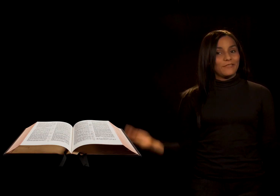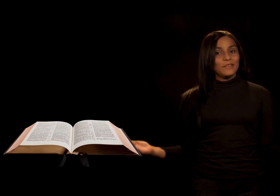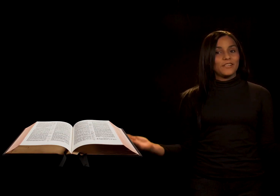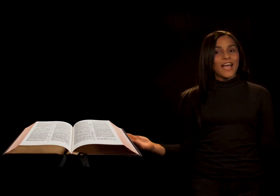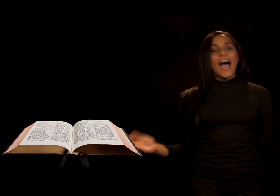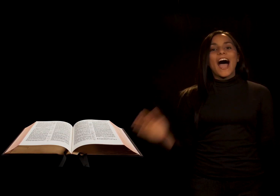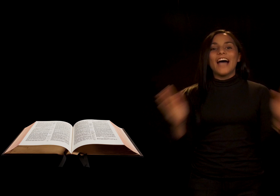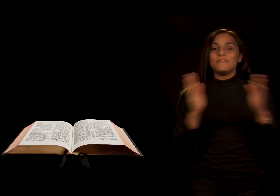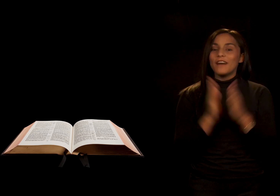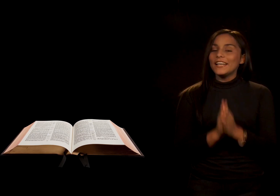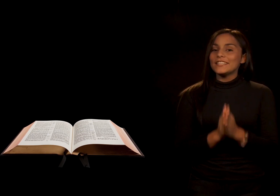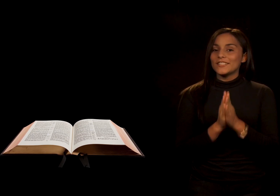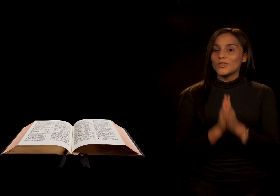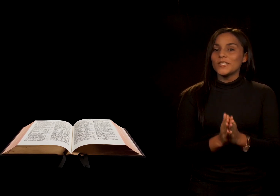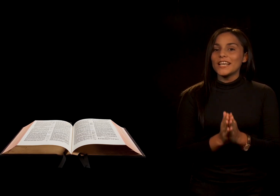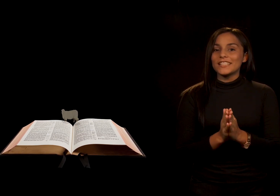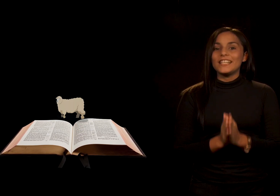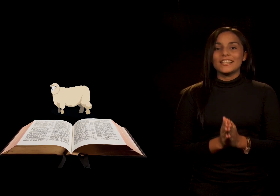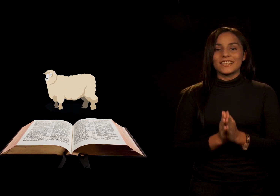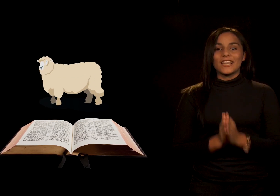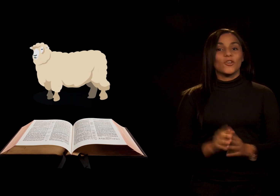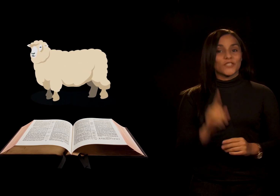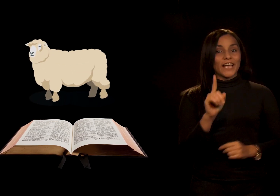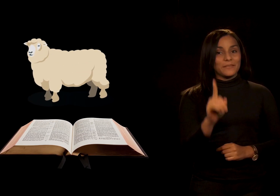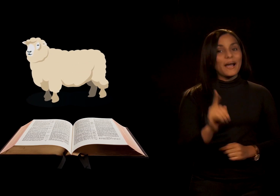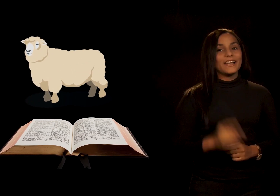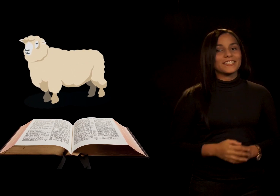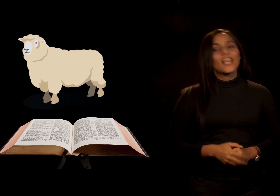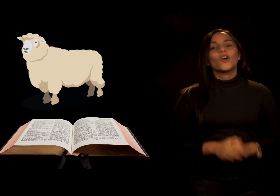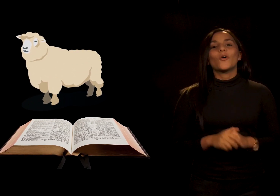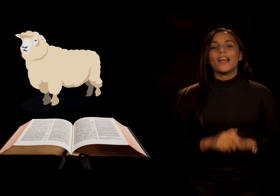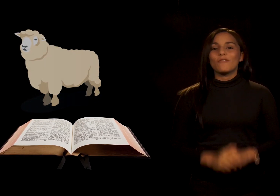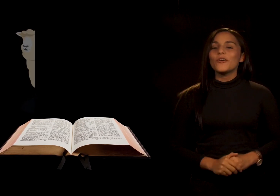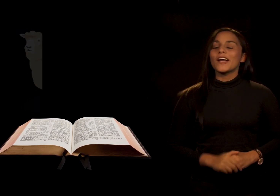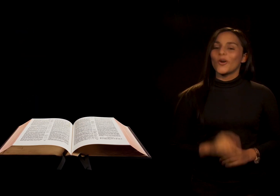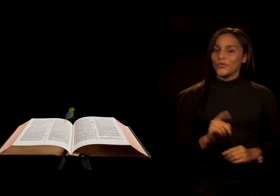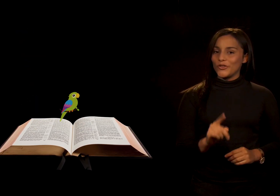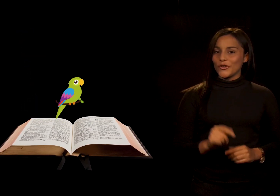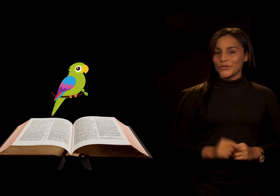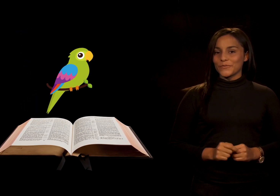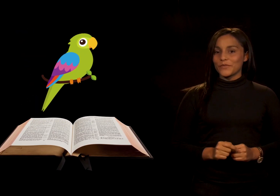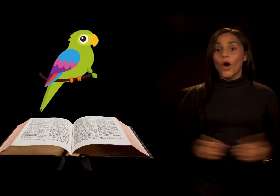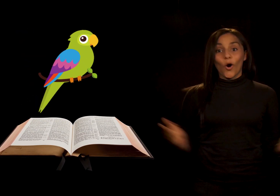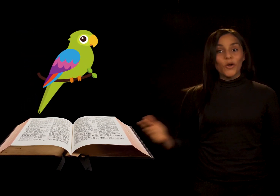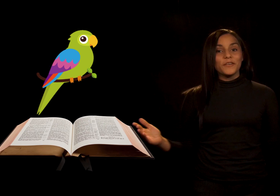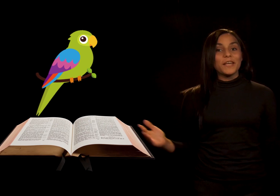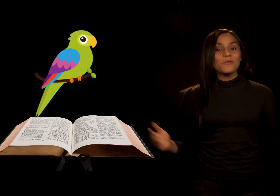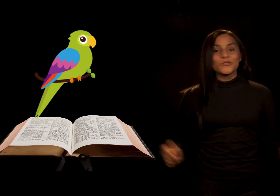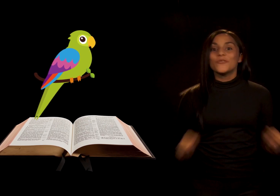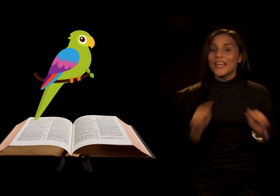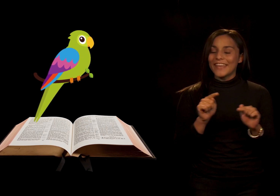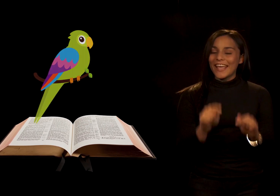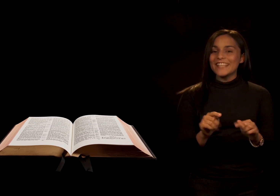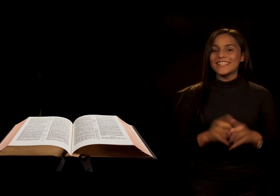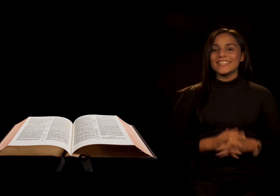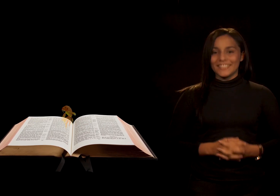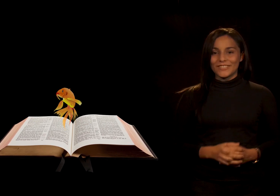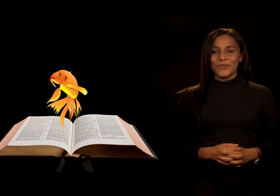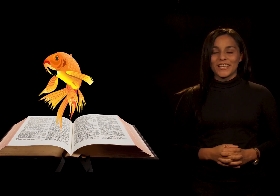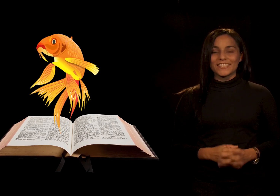Biblia hay varias historias en las que los animales colaboran con Dios Hoy veremos una de esas historias,